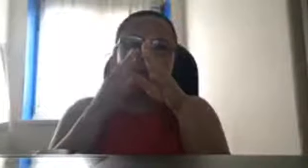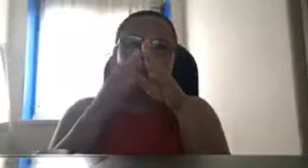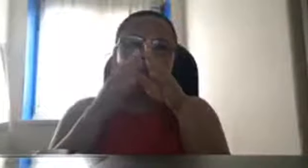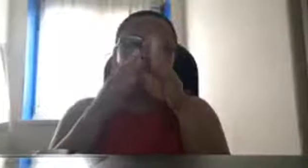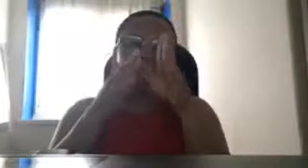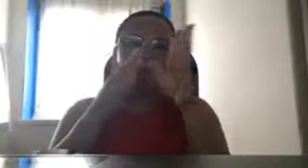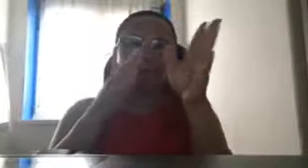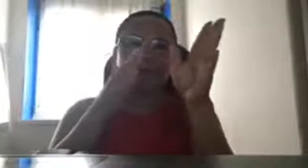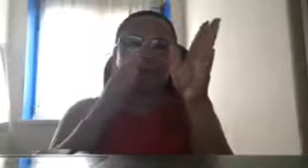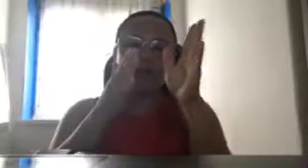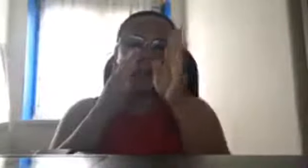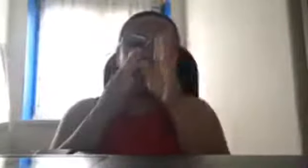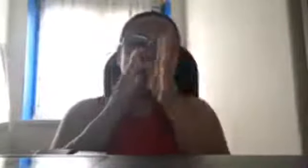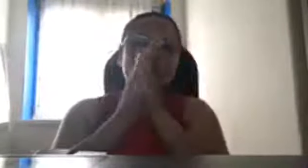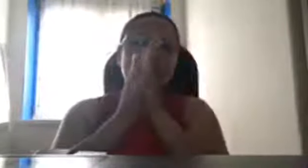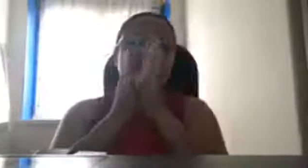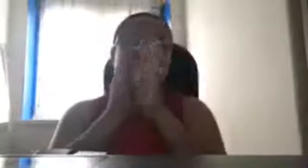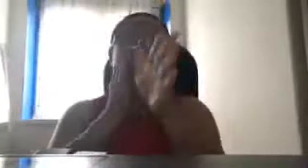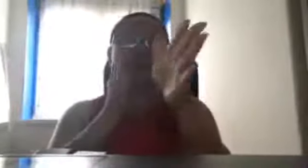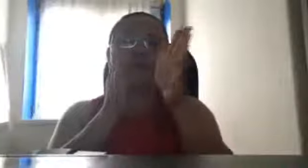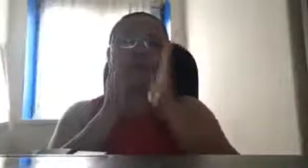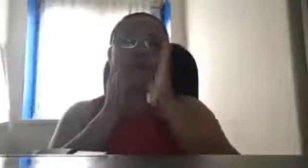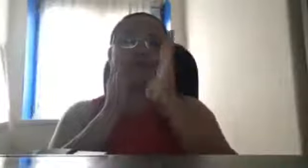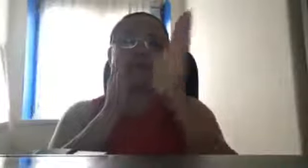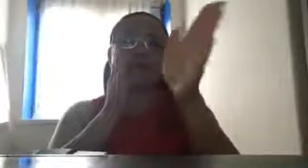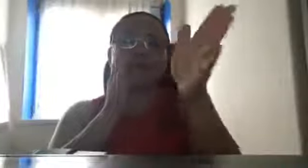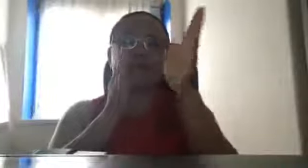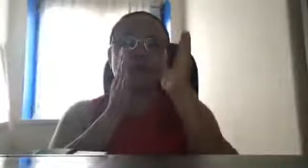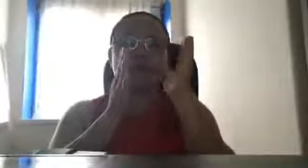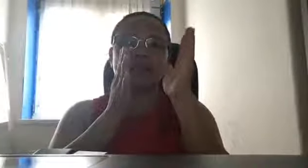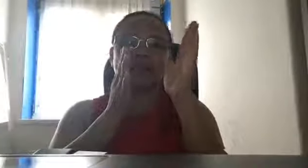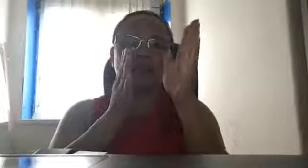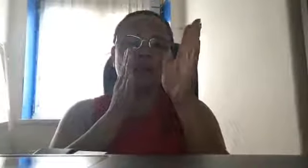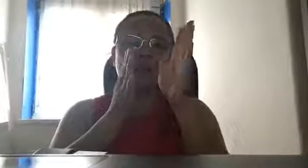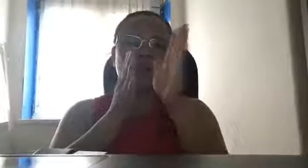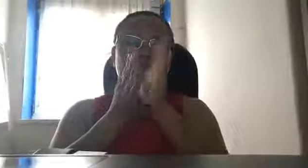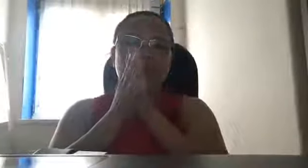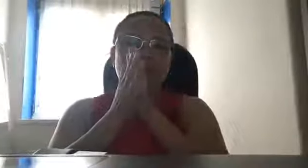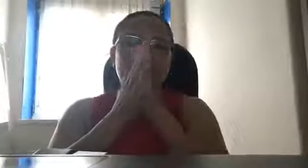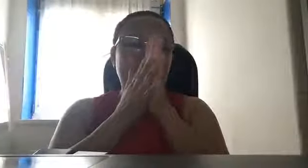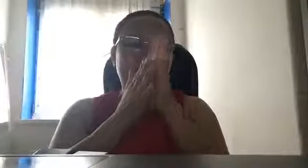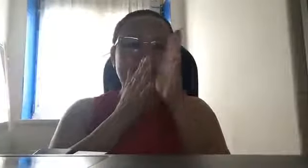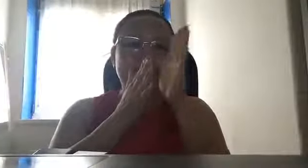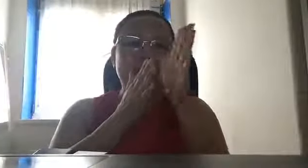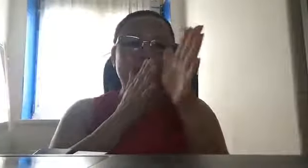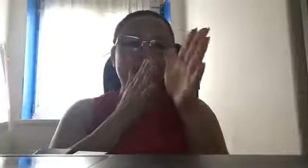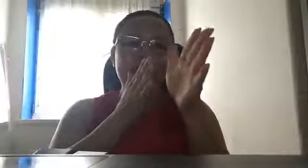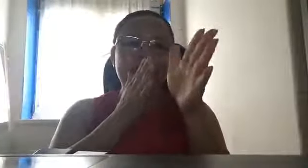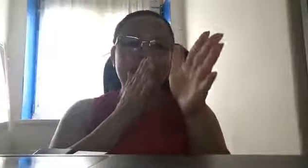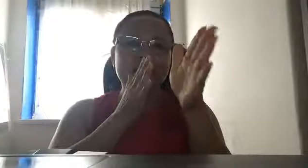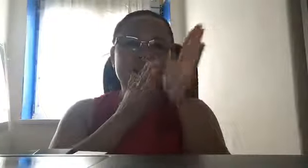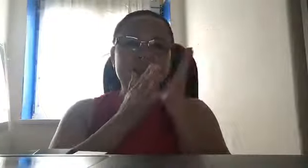doon sa part na, actually, ano yan eh, parang, parang daanan yan dyan,